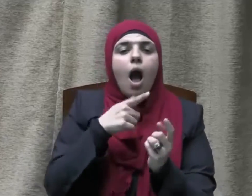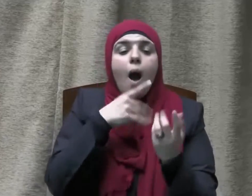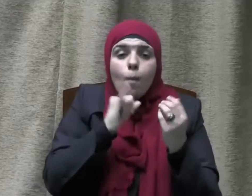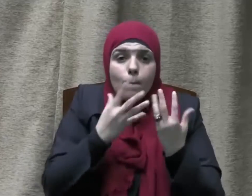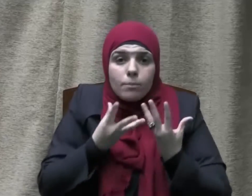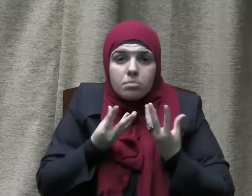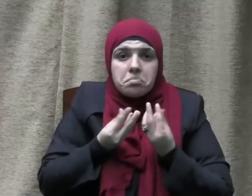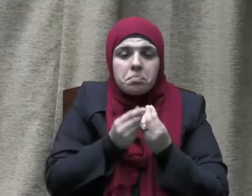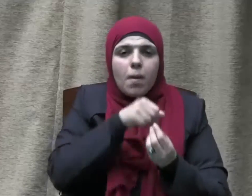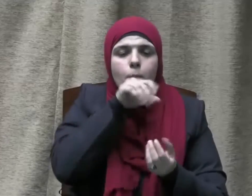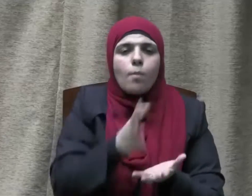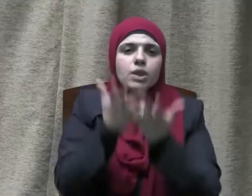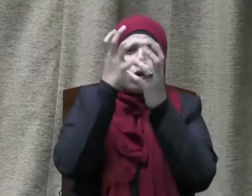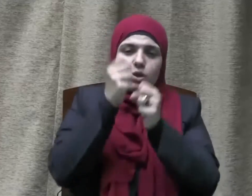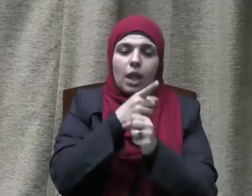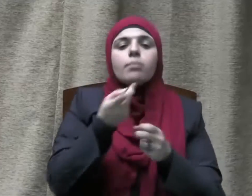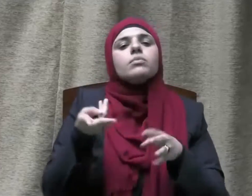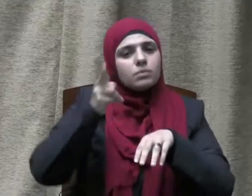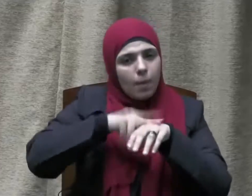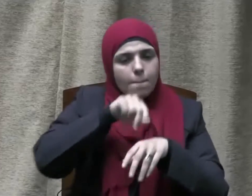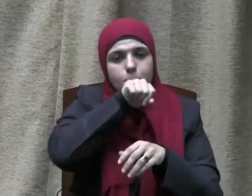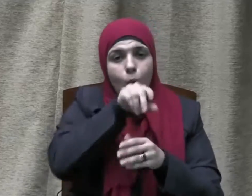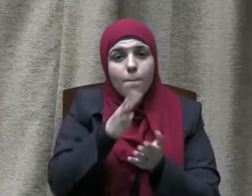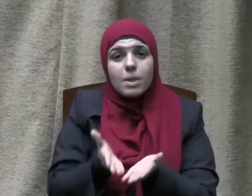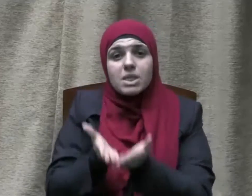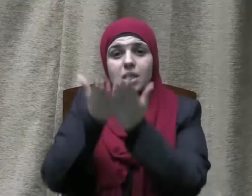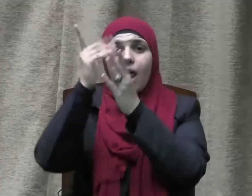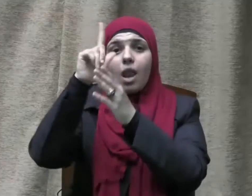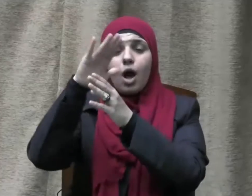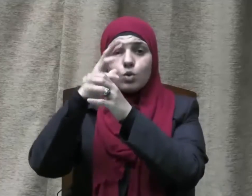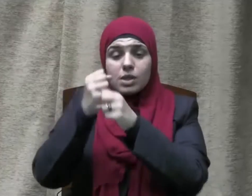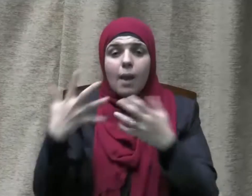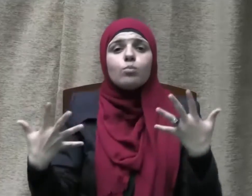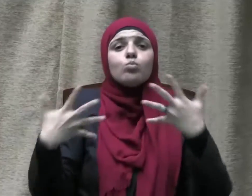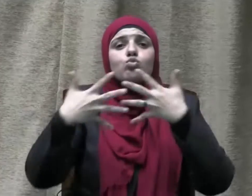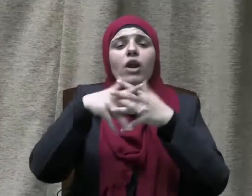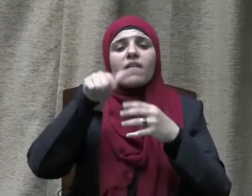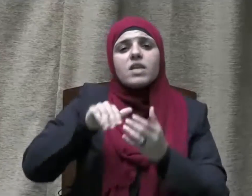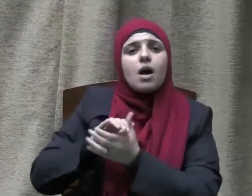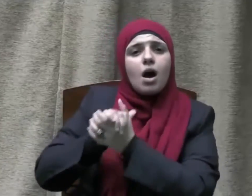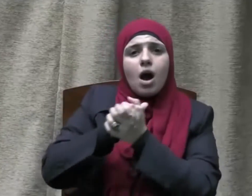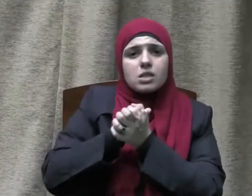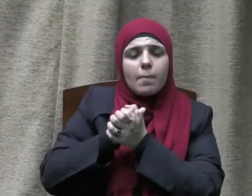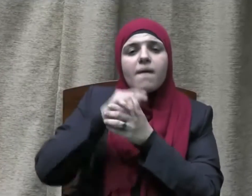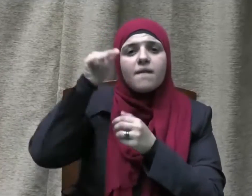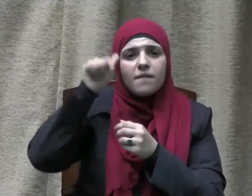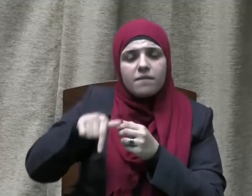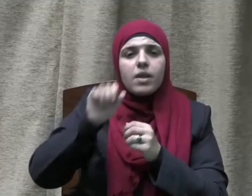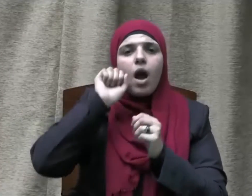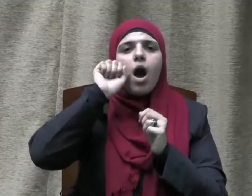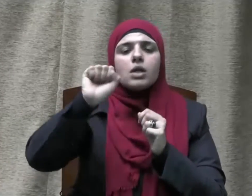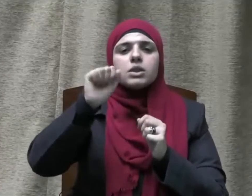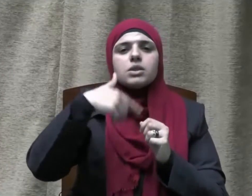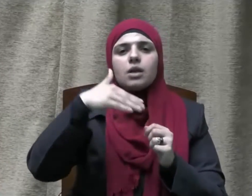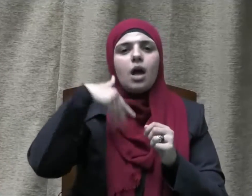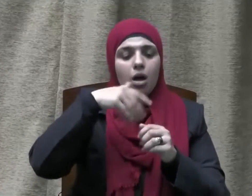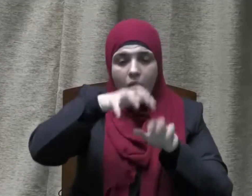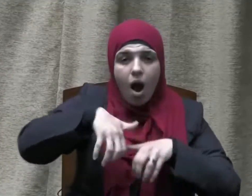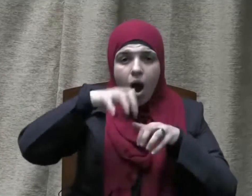وقد شارك صلى الله عليه وسلم أصحابه في حفر الخندق ولقد حث النبي